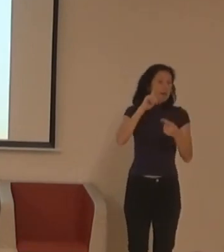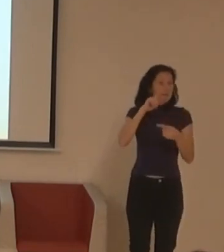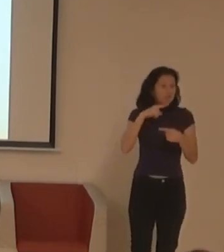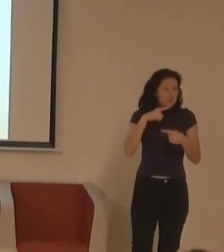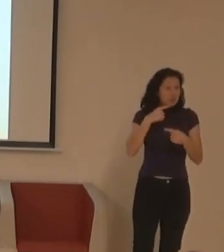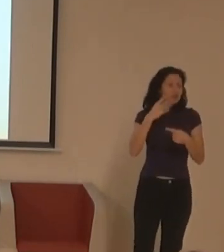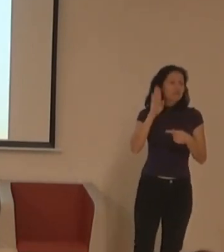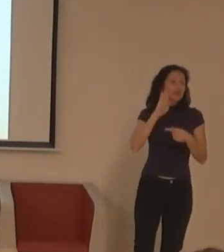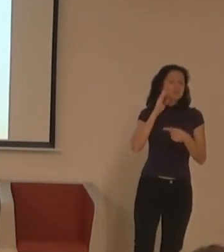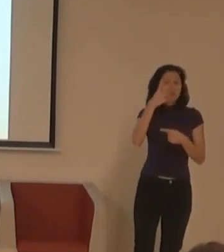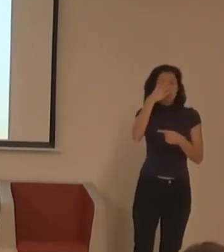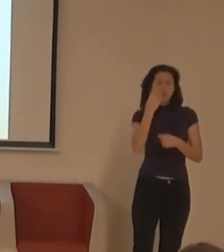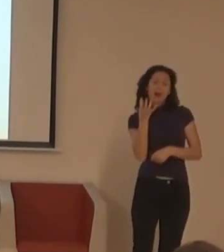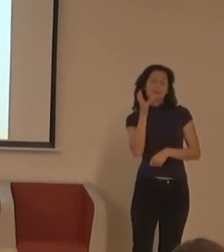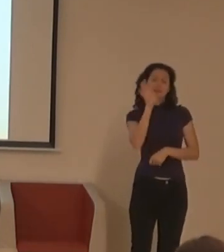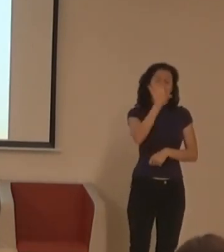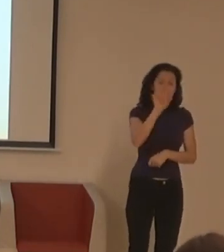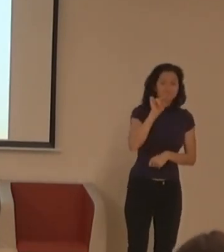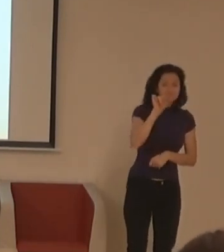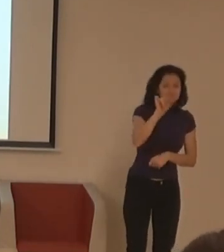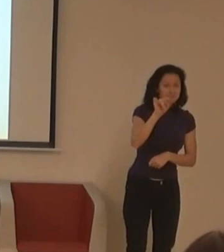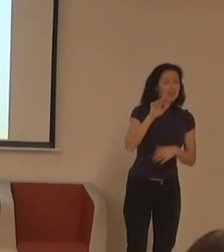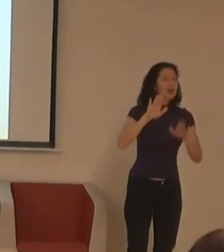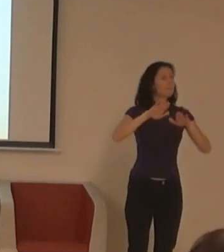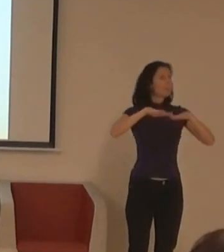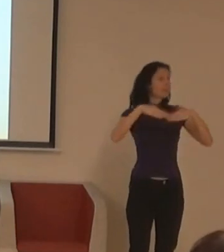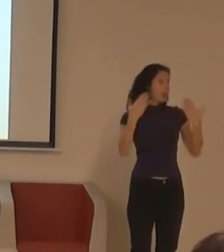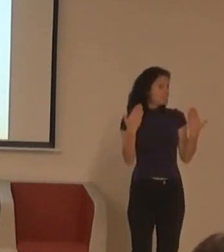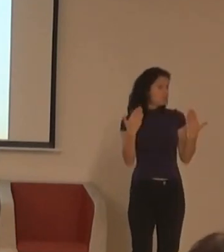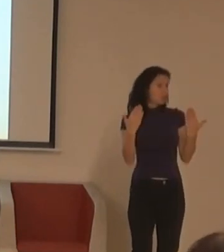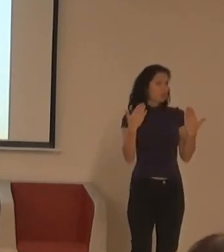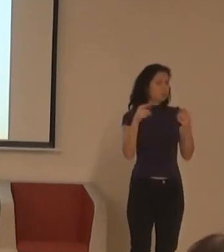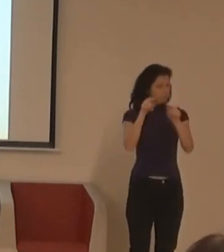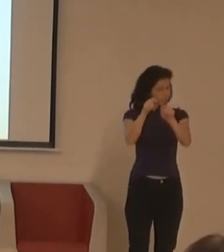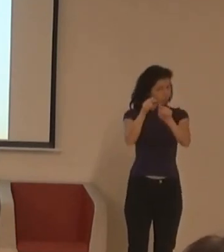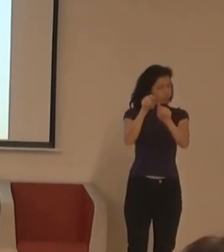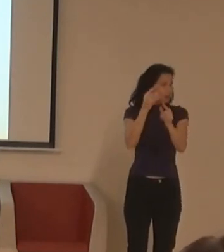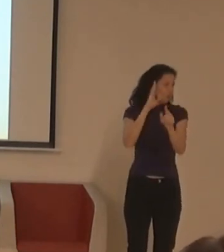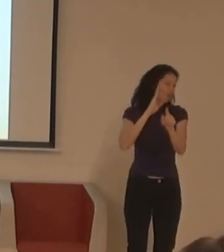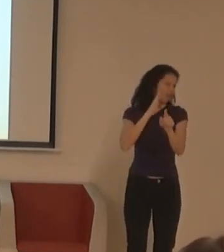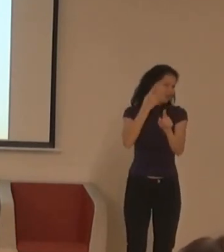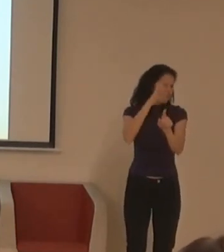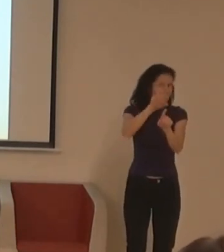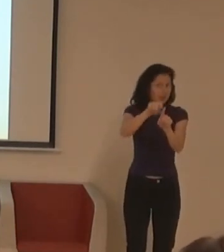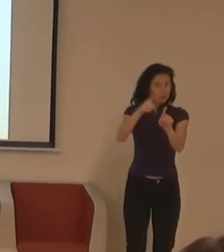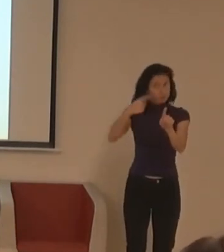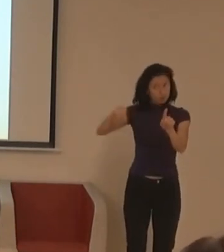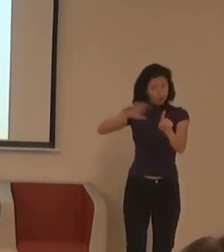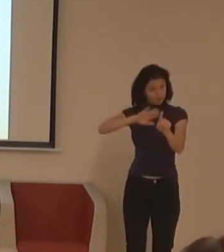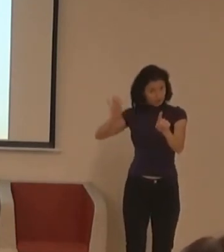Zkuste, když budete vyrábět videotutorial, tak se domluvět a s někým tam dáte tulky.